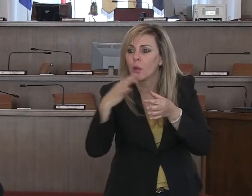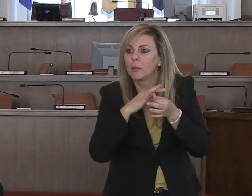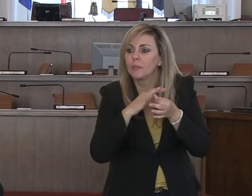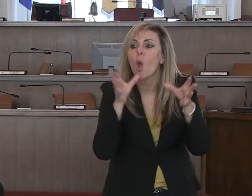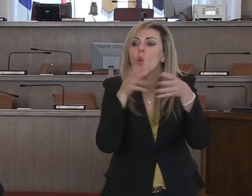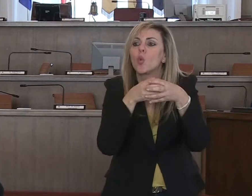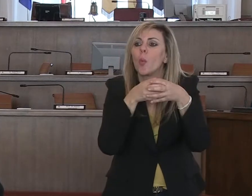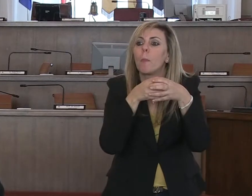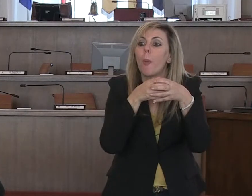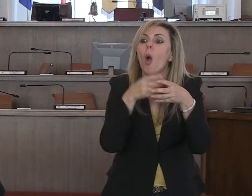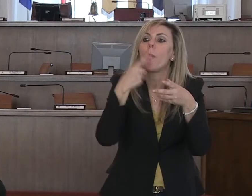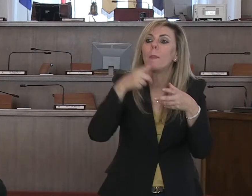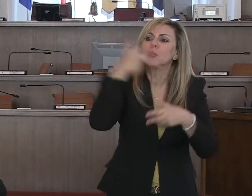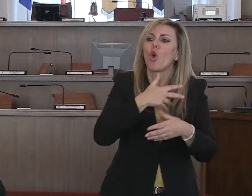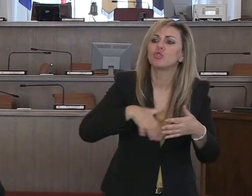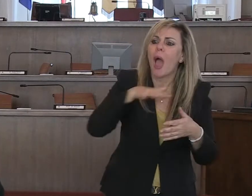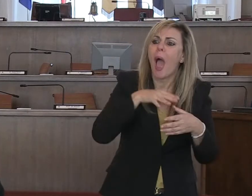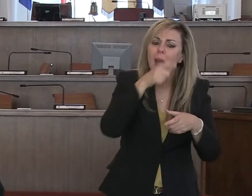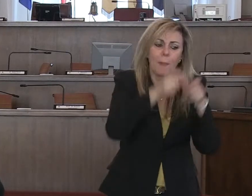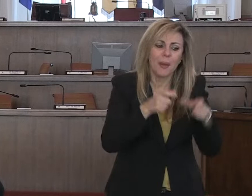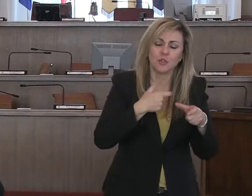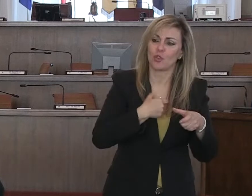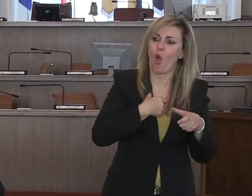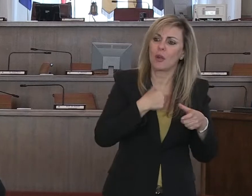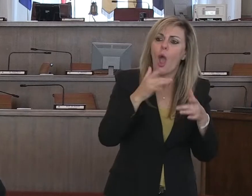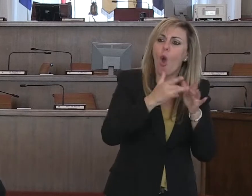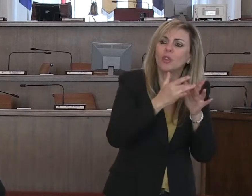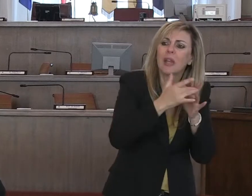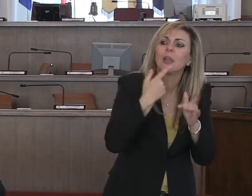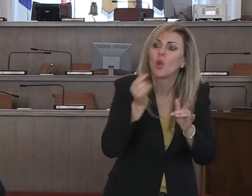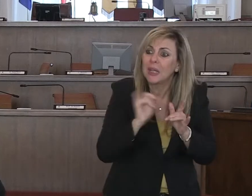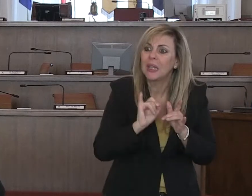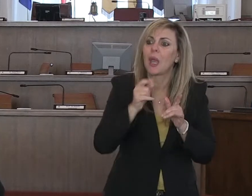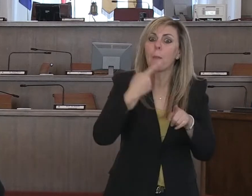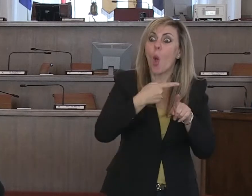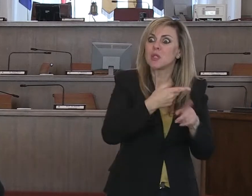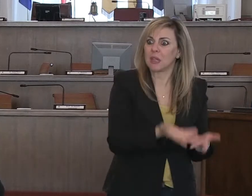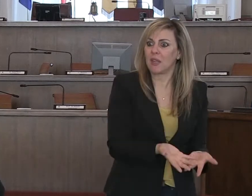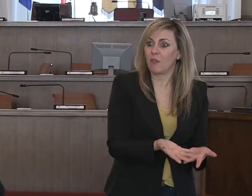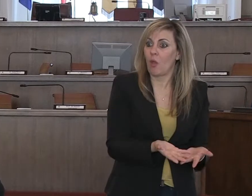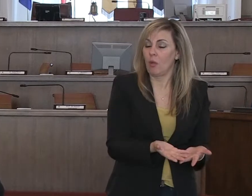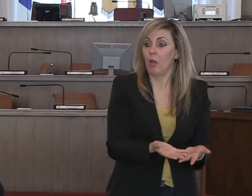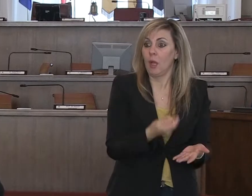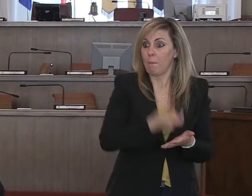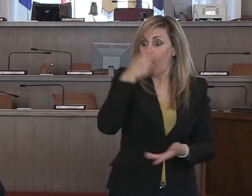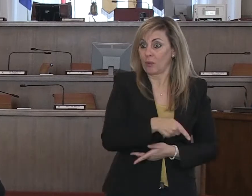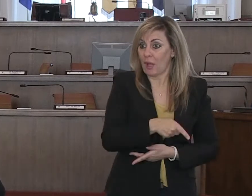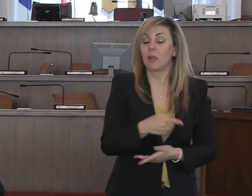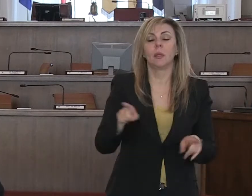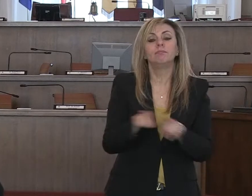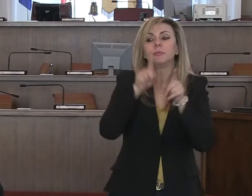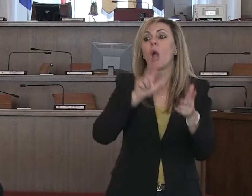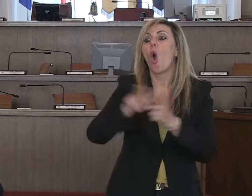gruppo relazionale sociale del paziente positivo. Lo stesso problema si crea nei